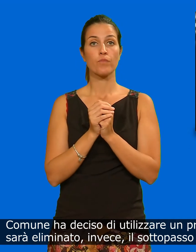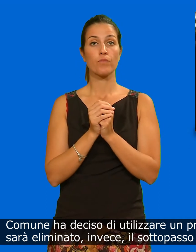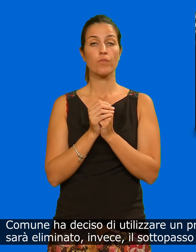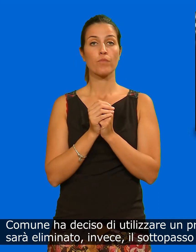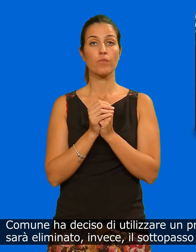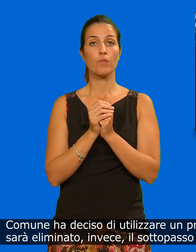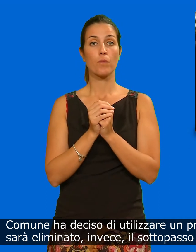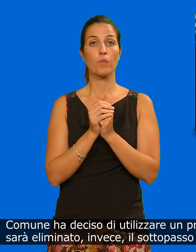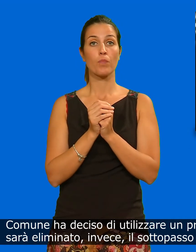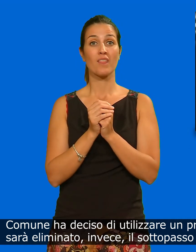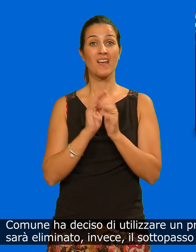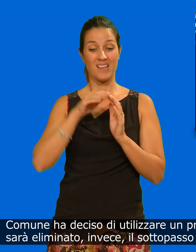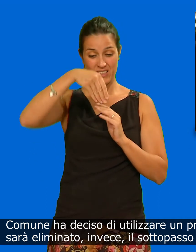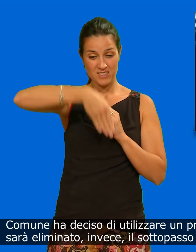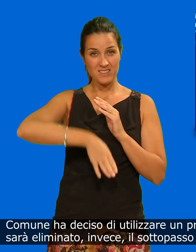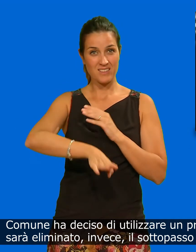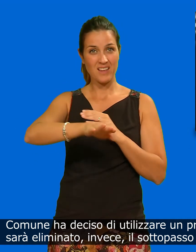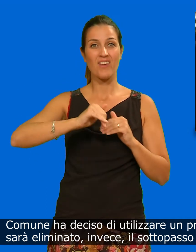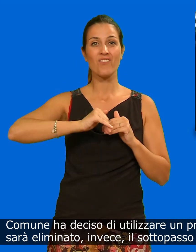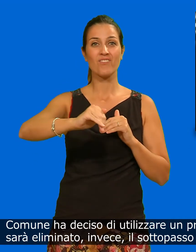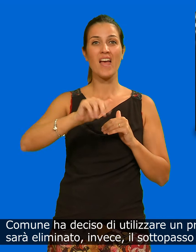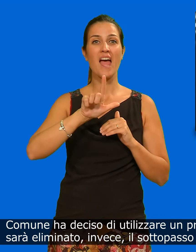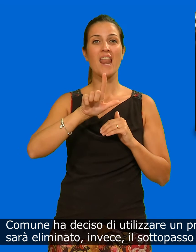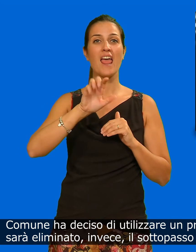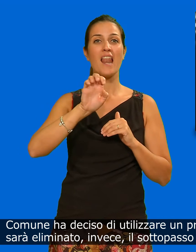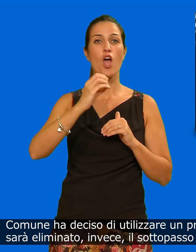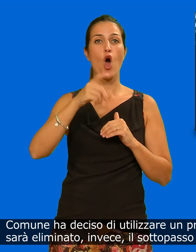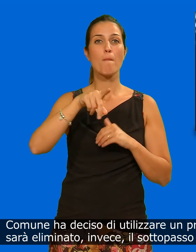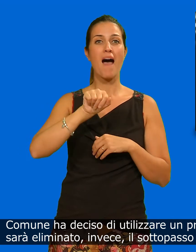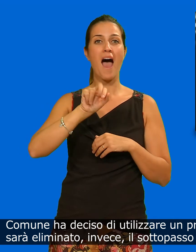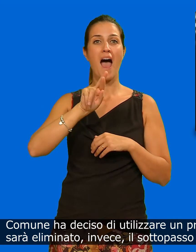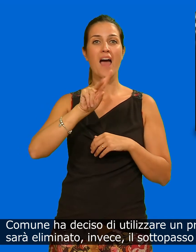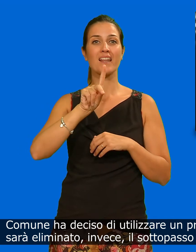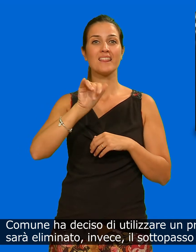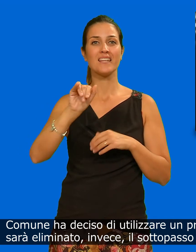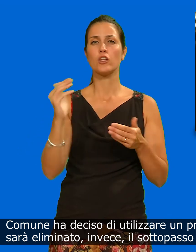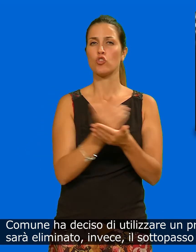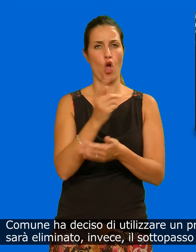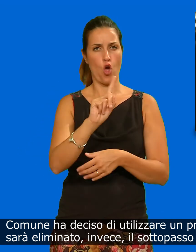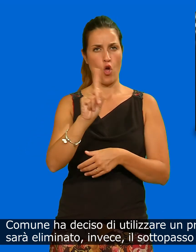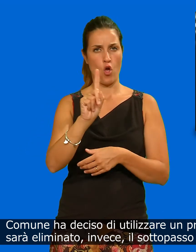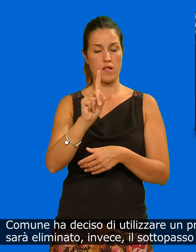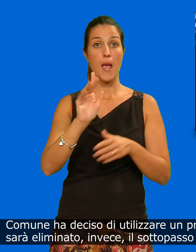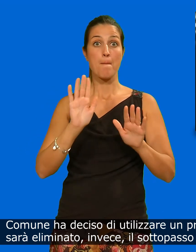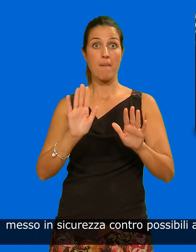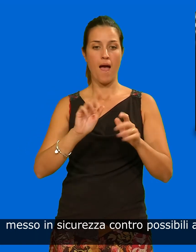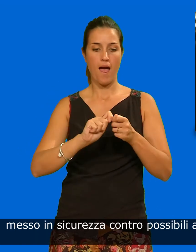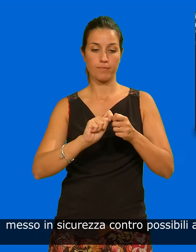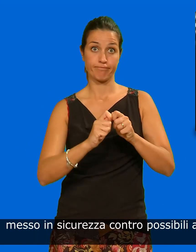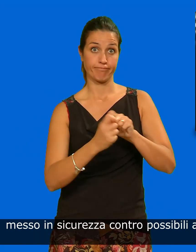non sarà eliminato invece il sottopasso di via le leopardi che sarà messo in sicurezza